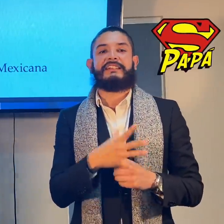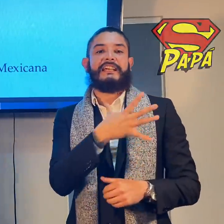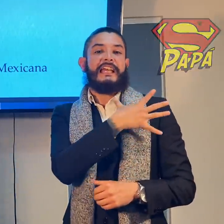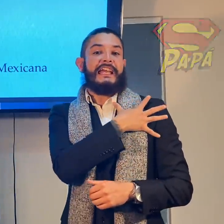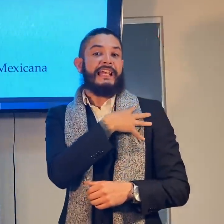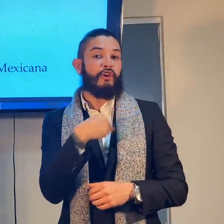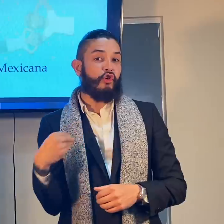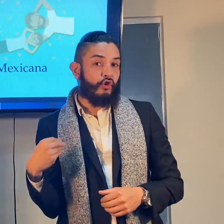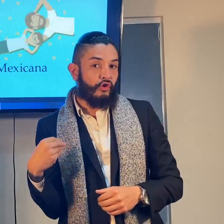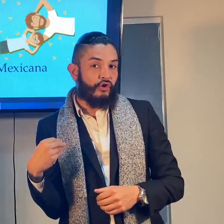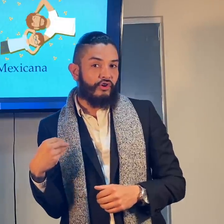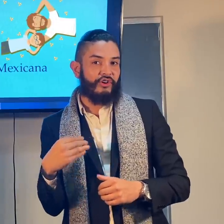hijo,